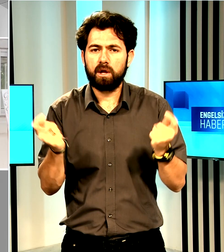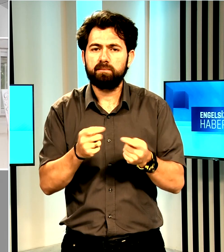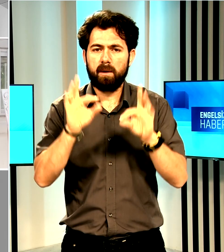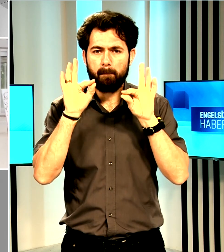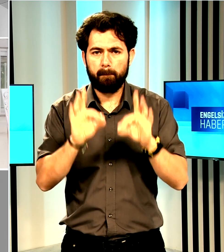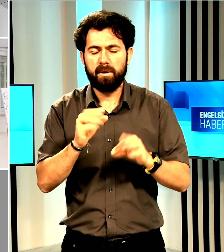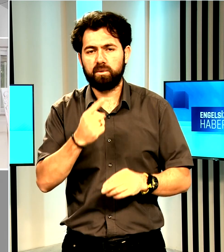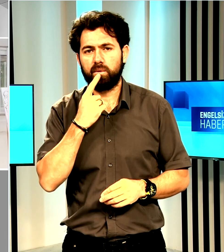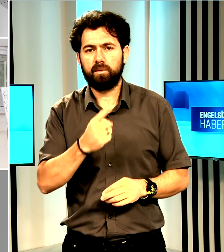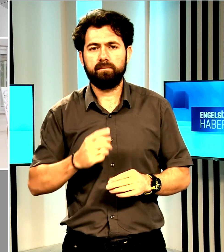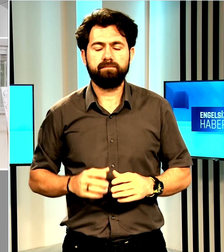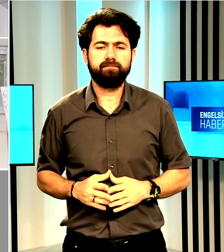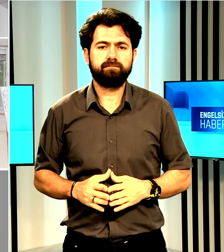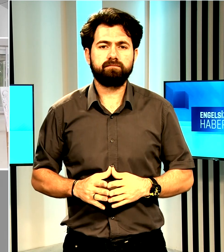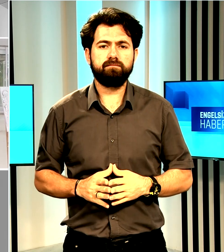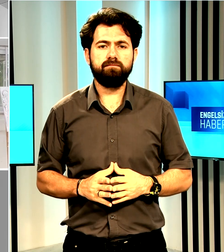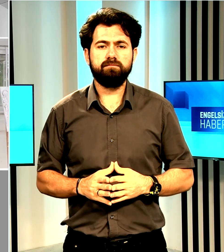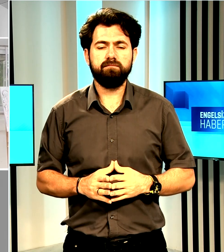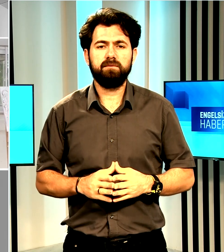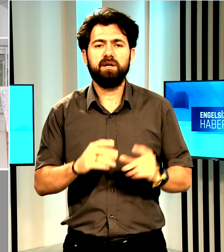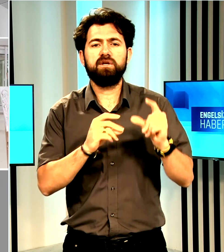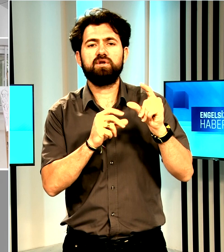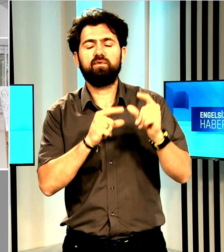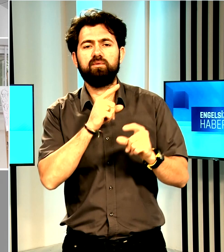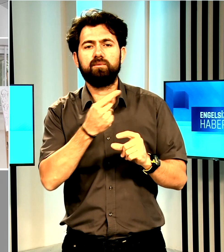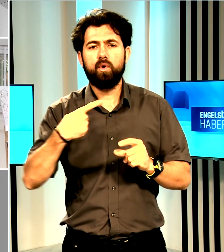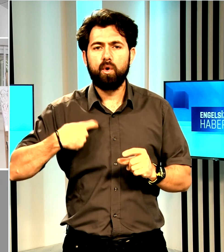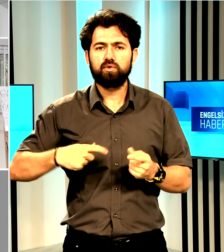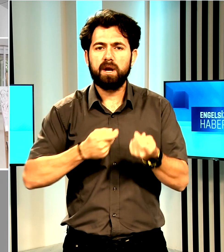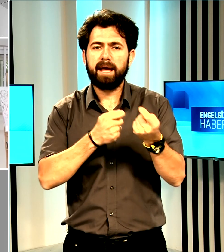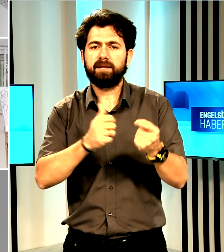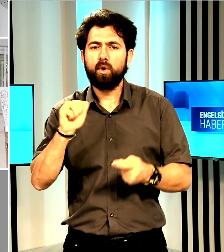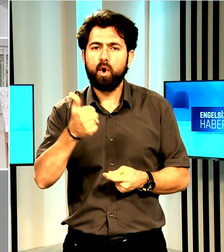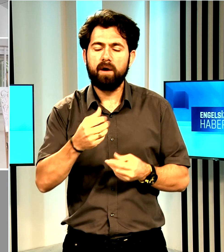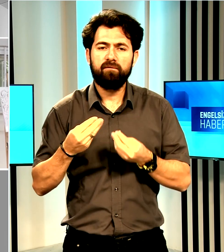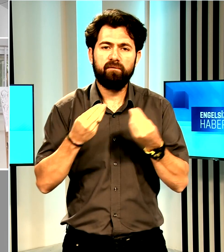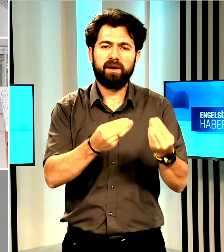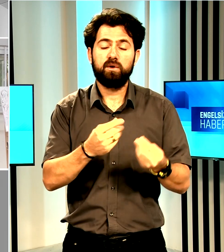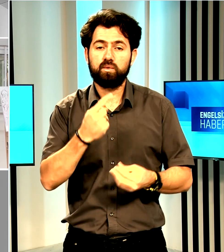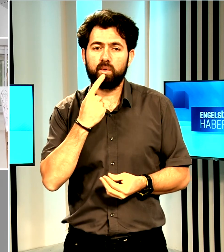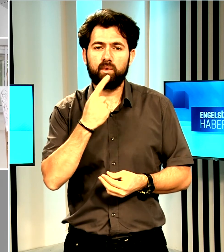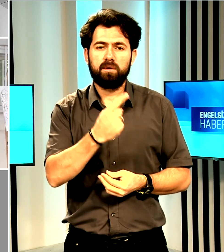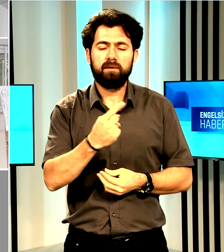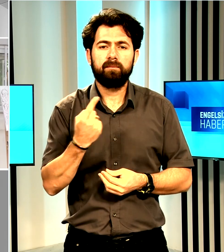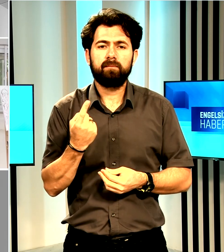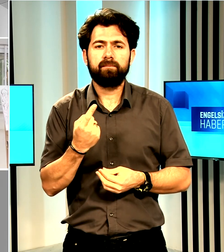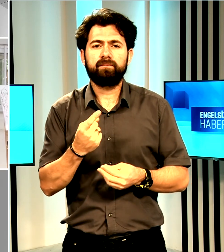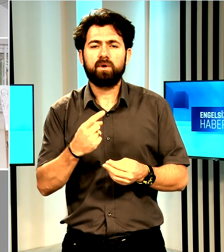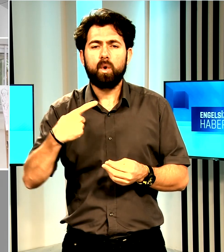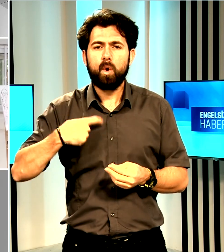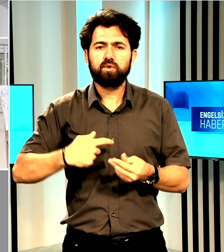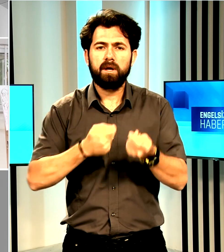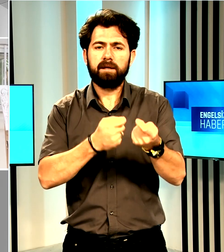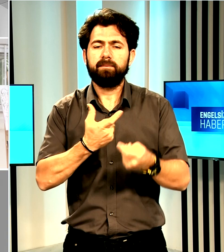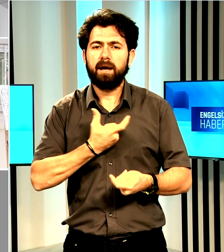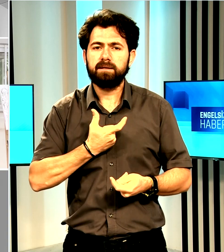başlatacaklarını kaydetti. Çavuşoğlu, özel eğitime önem verdiklerinin altını çizerek, özel